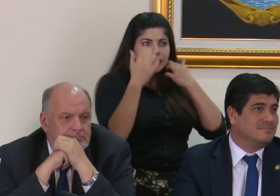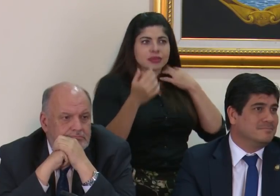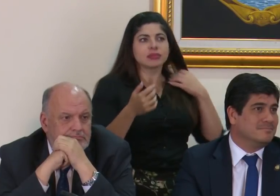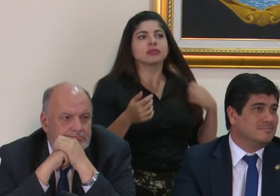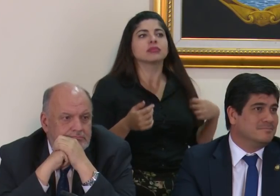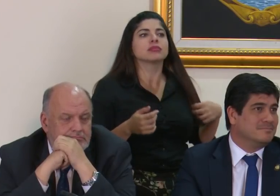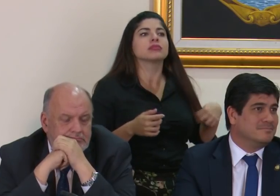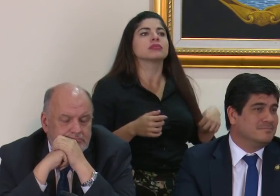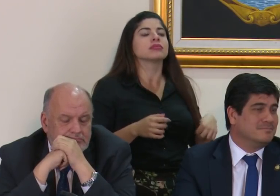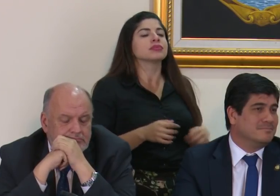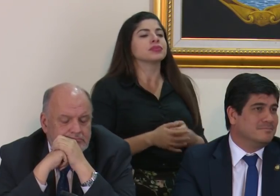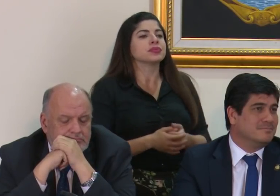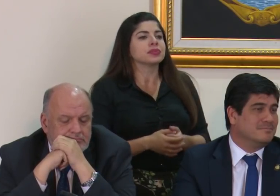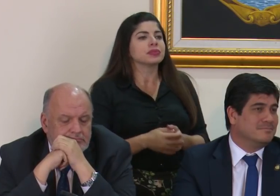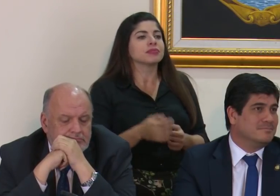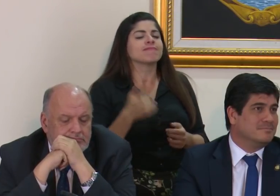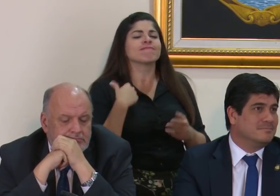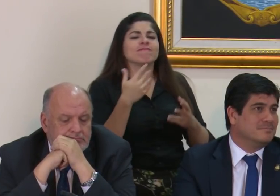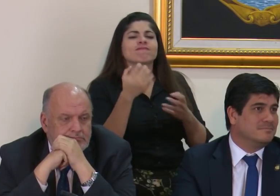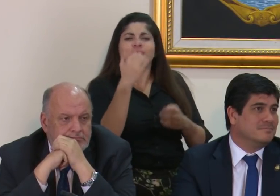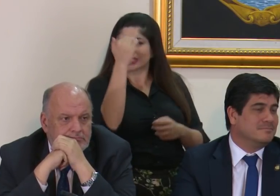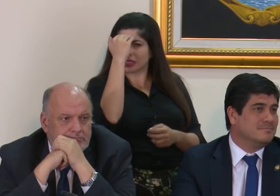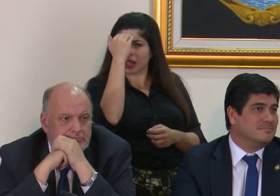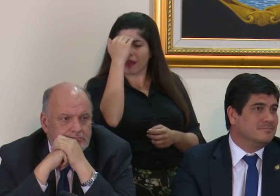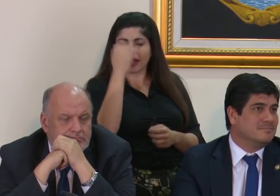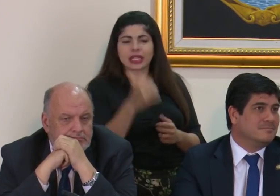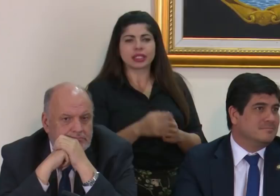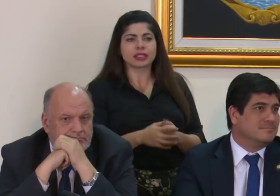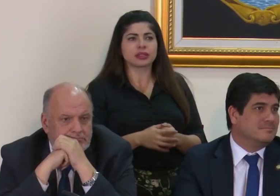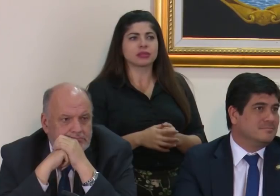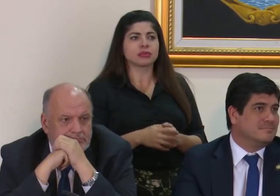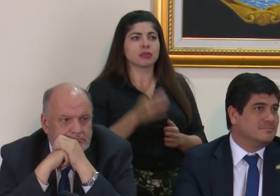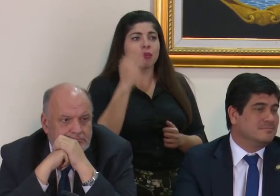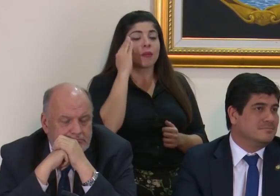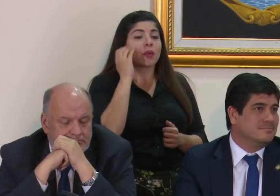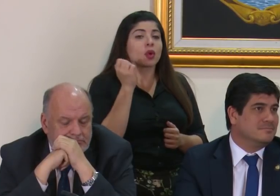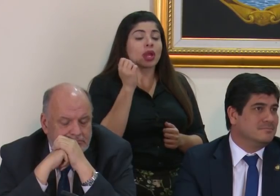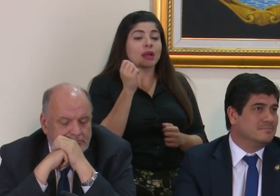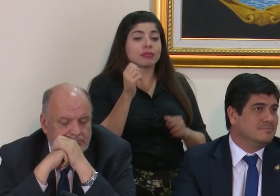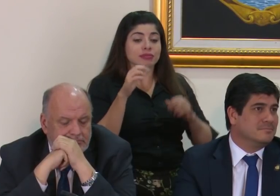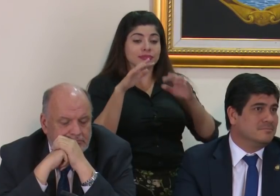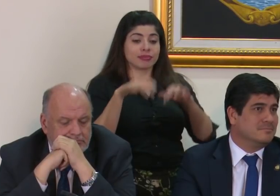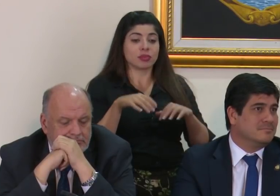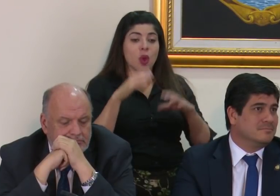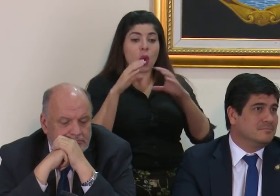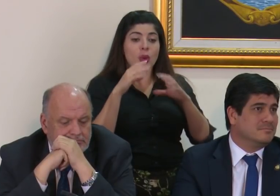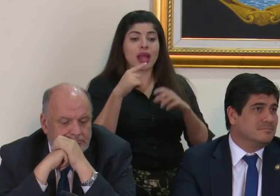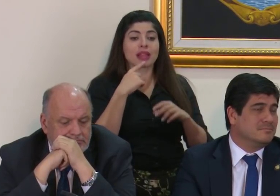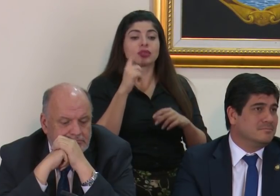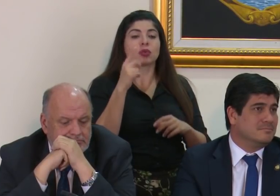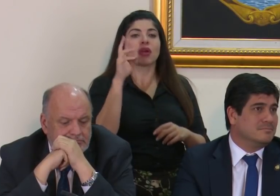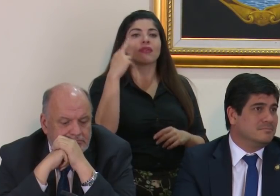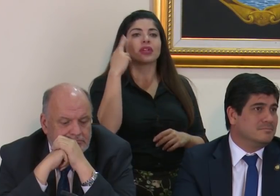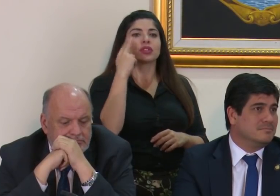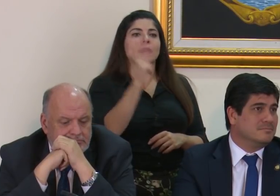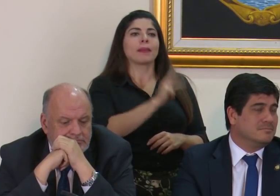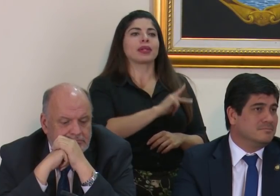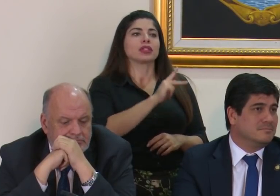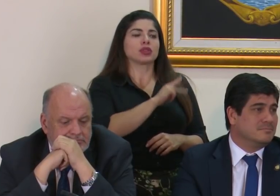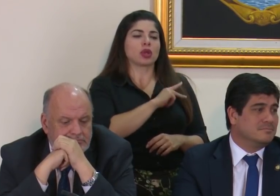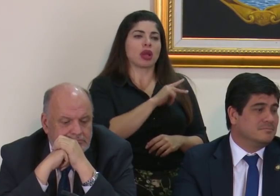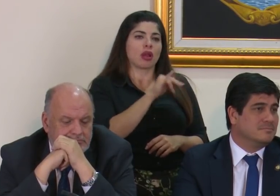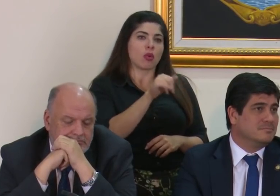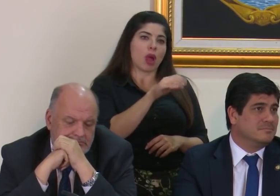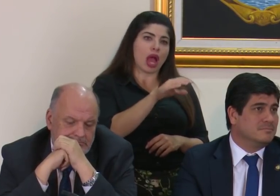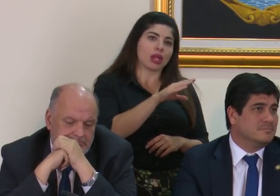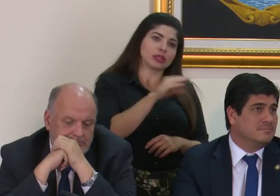sirve, uno, uno, uno. Ok. Presidente, quería saber… Porque sí, en los comunicados solo exponen que en razones personales, tanto don Juan